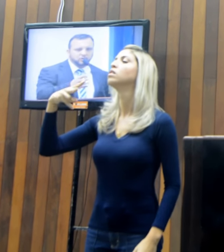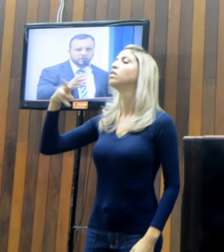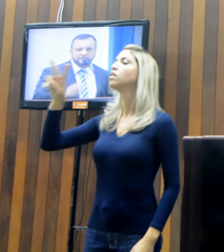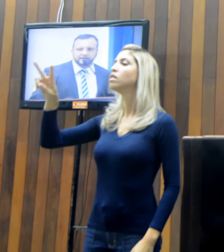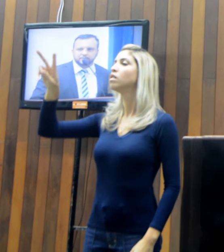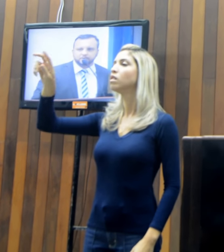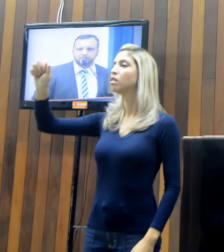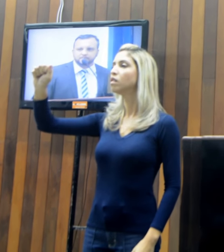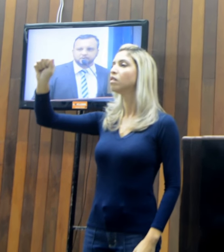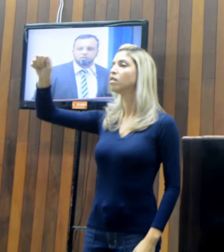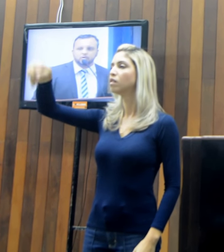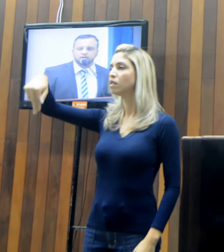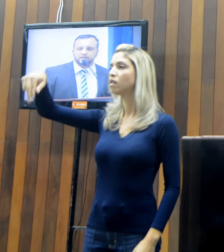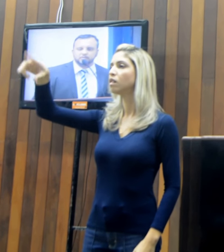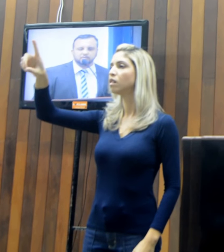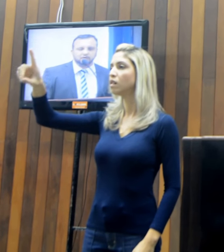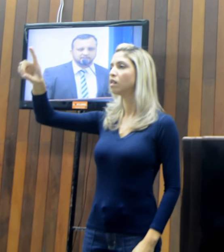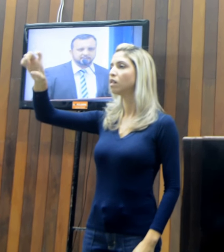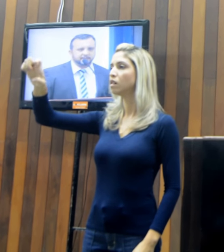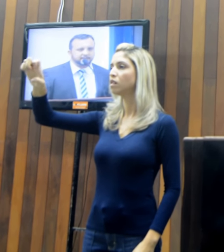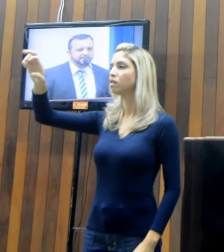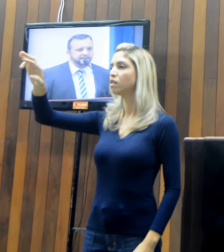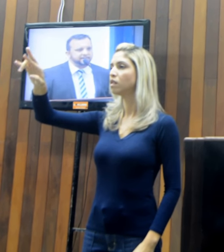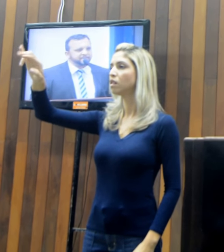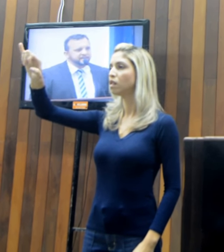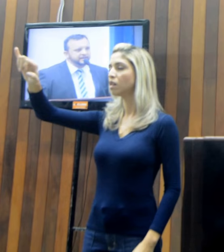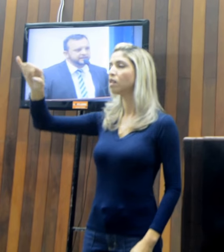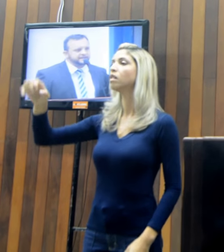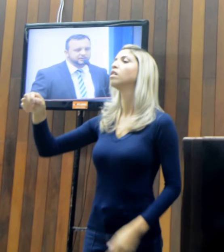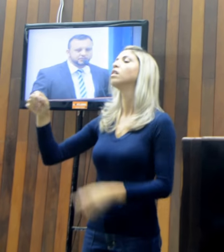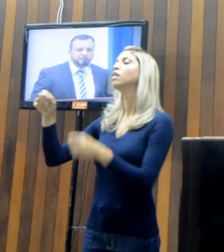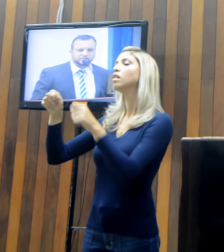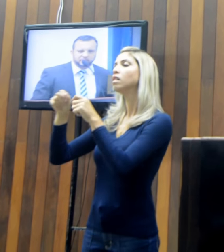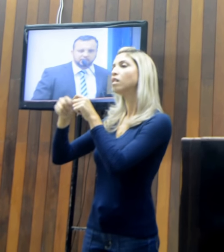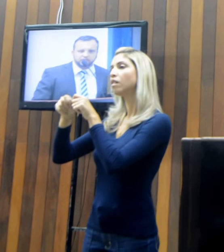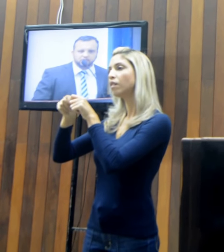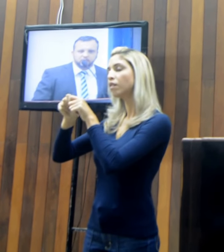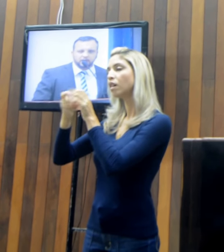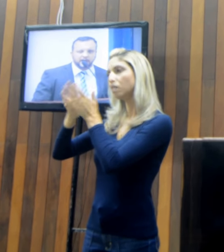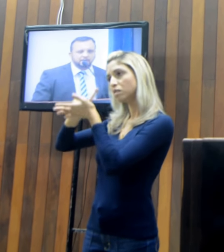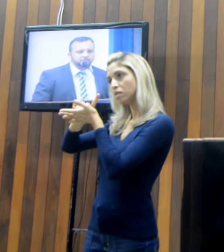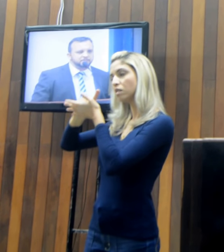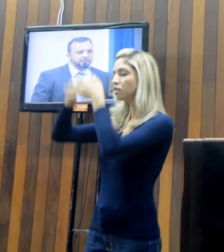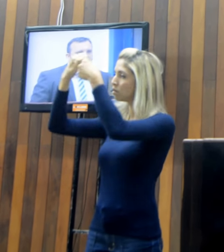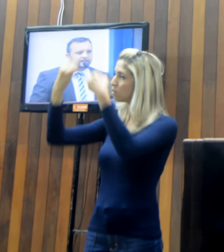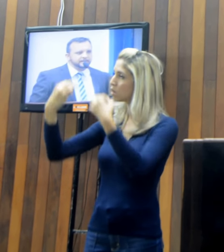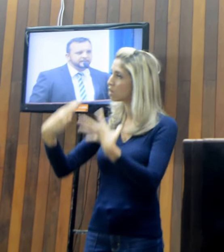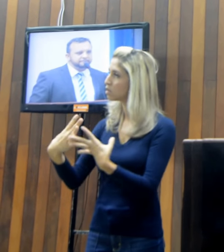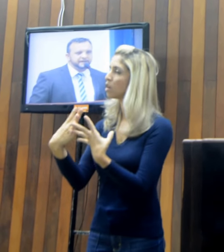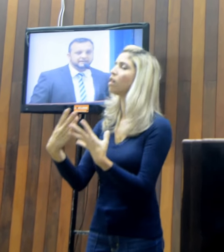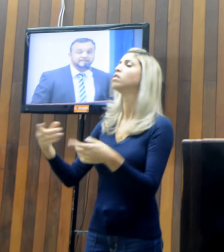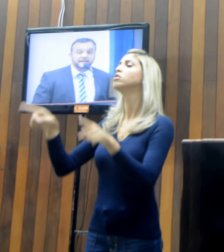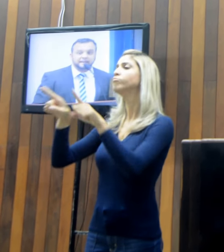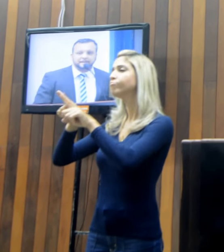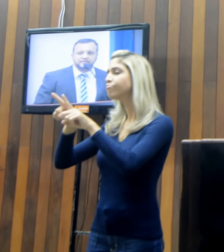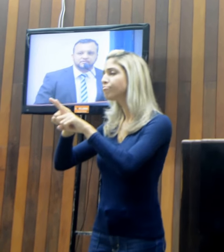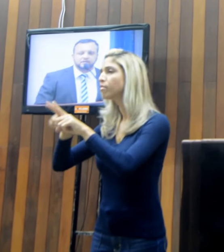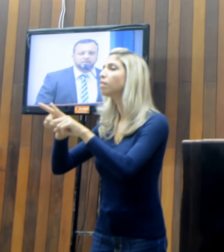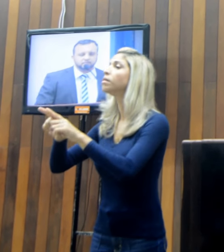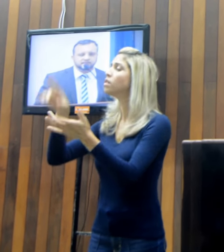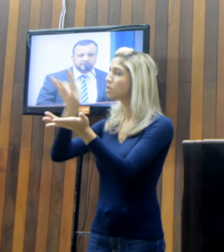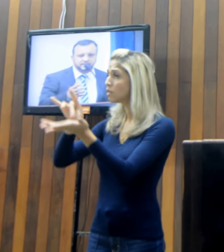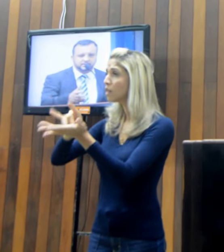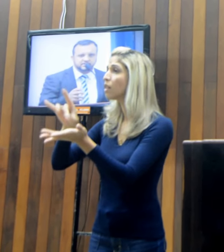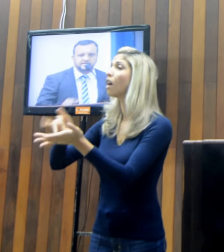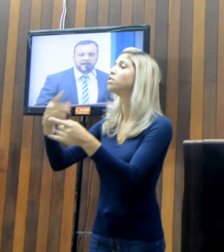fazer coro, vereador, concordando com vossa excelência em relação aos posicionamentos colocados e parabenizar pela sua